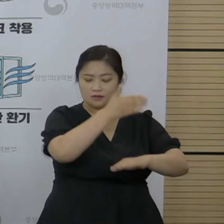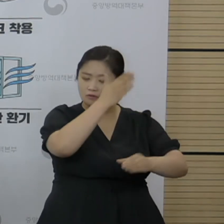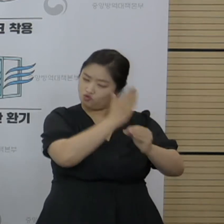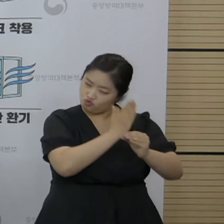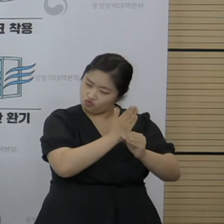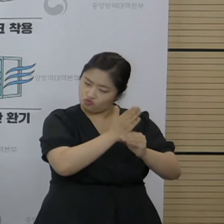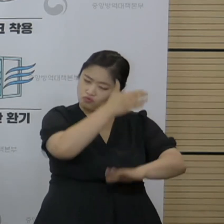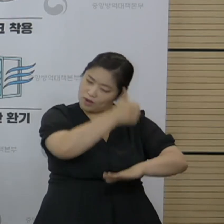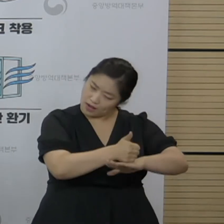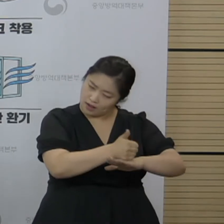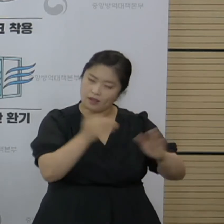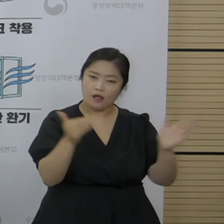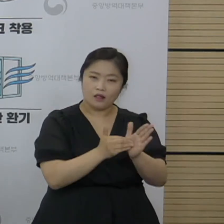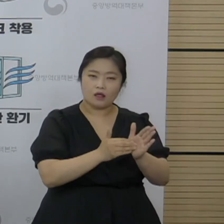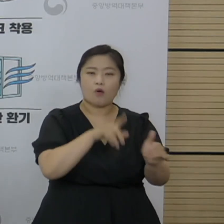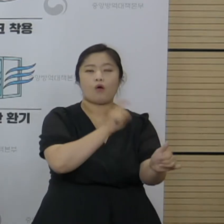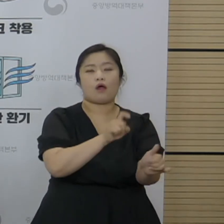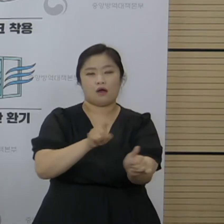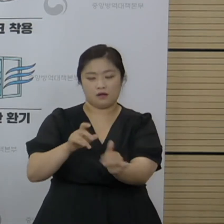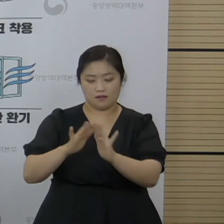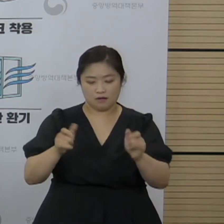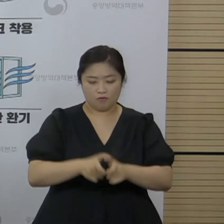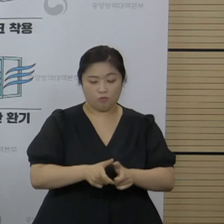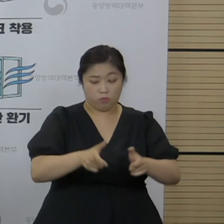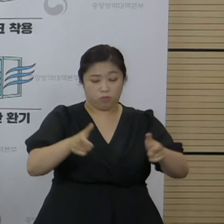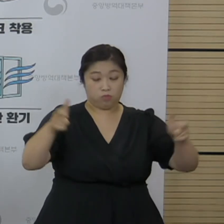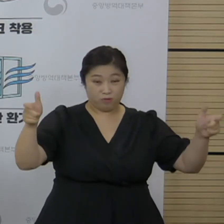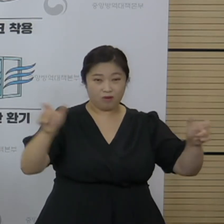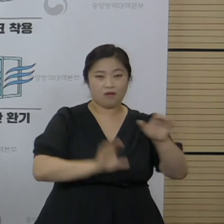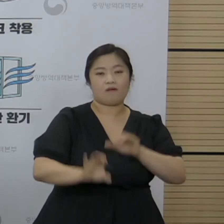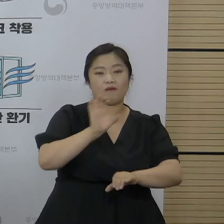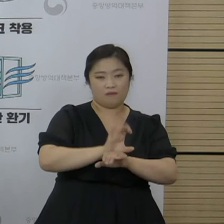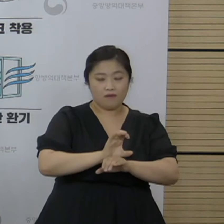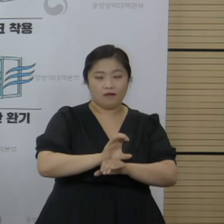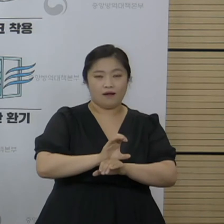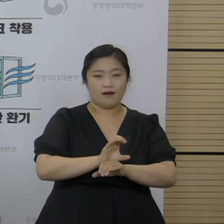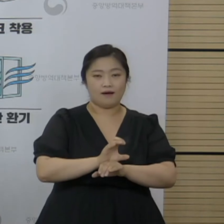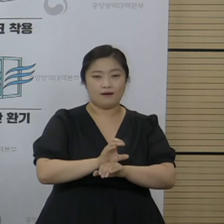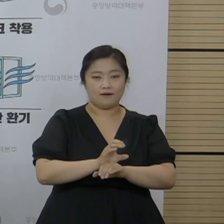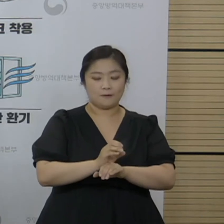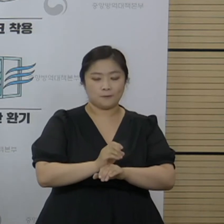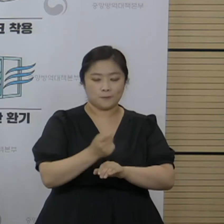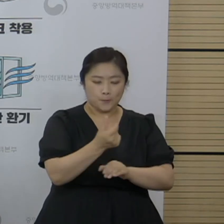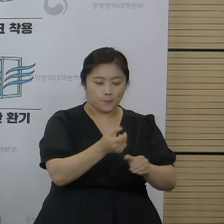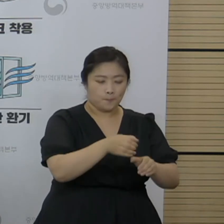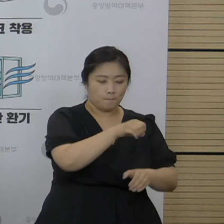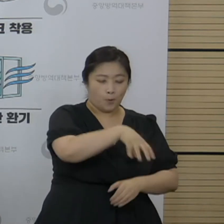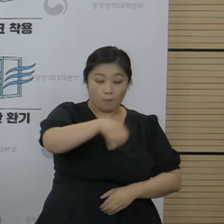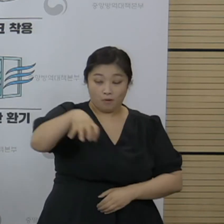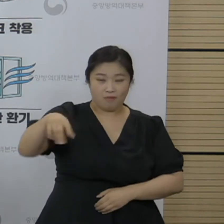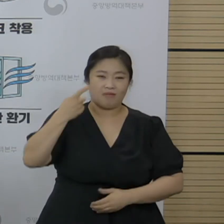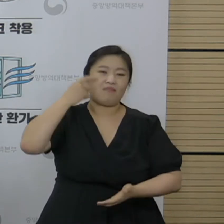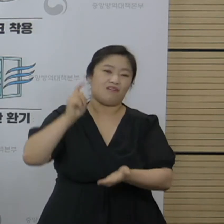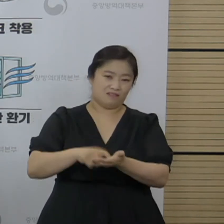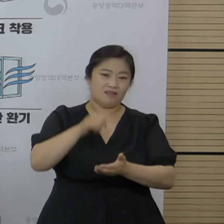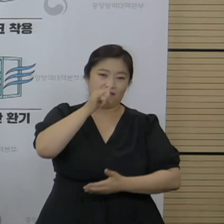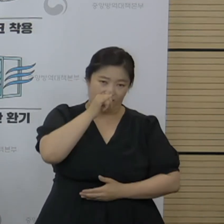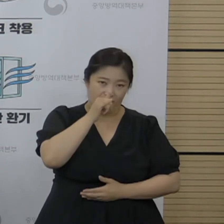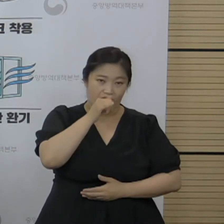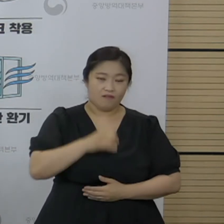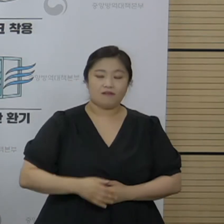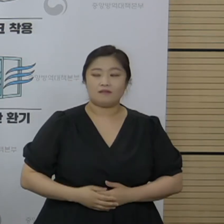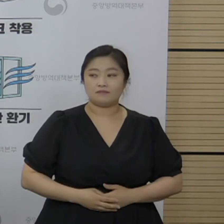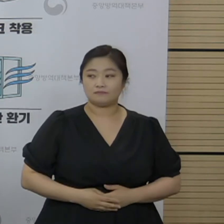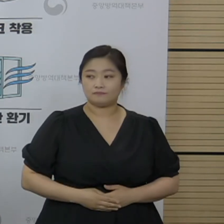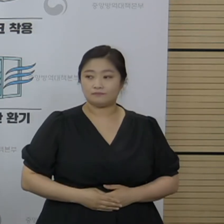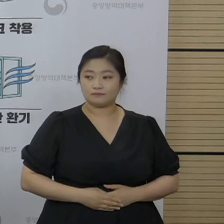말까지 확진자들이 이렇게 추가적으로 좀 소규모 계속 나와 있는 이런 상황이었습니다.